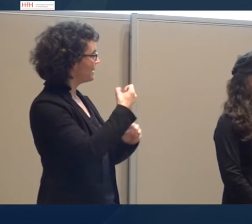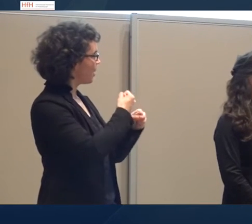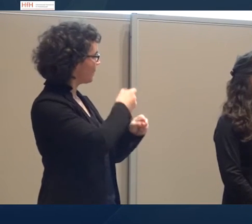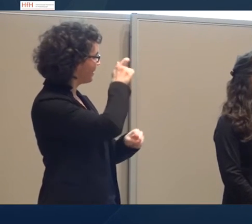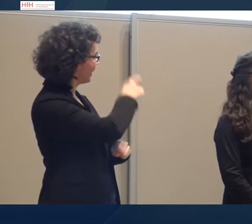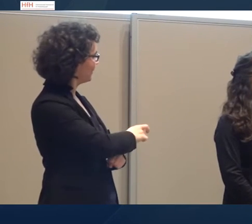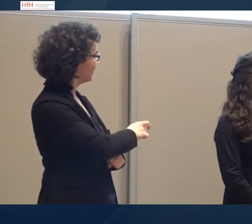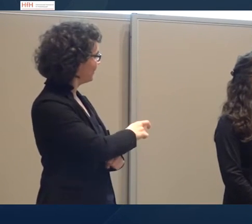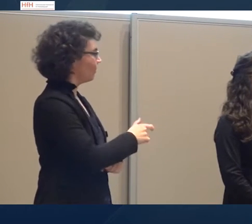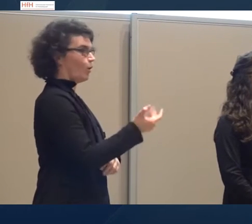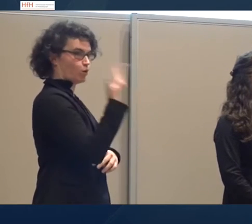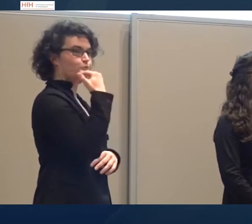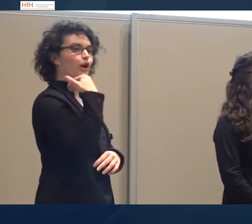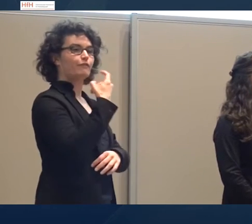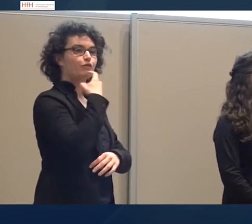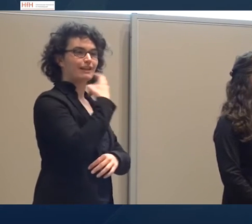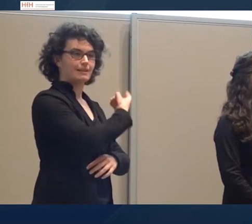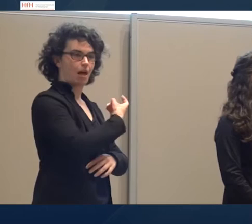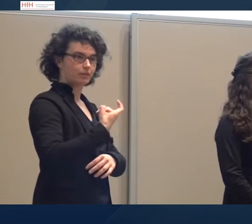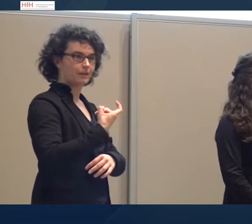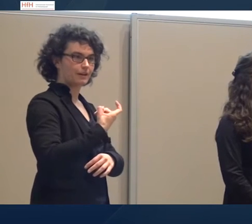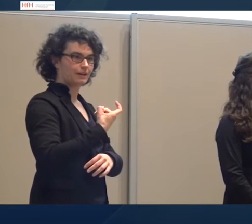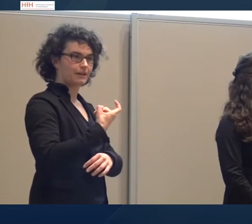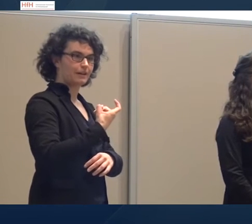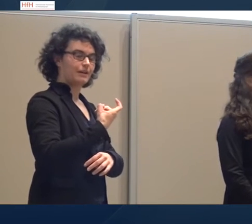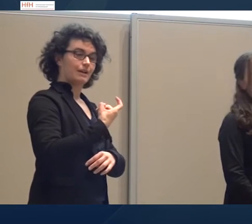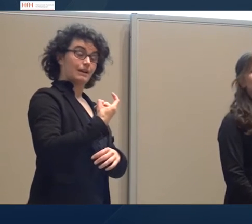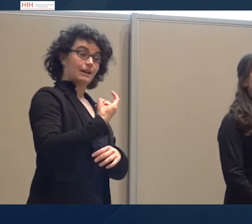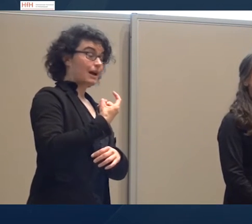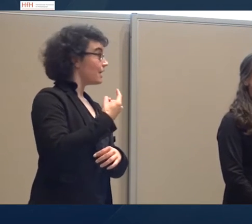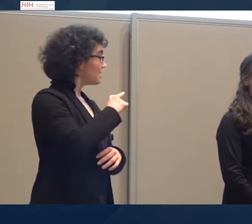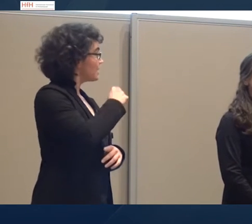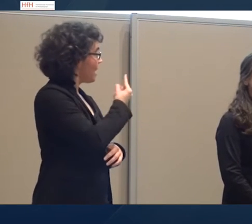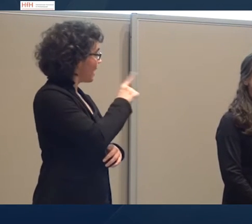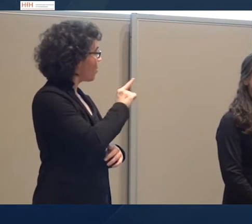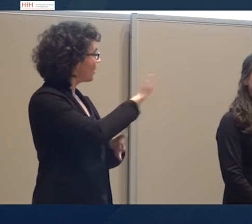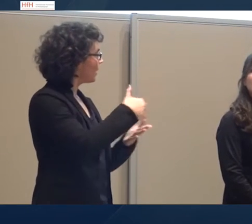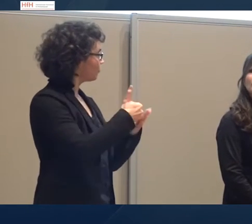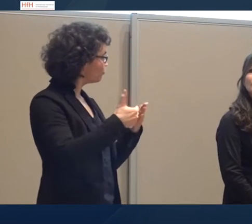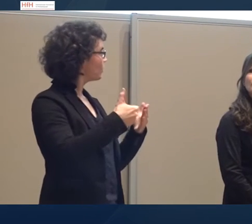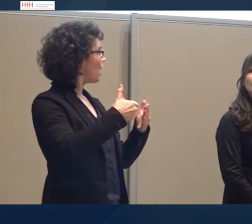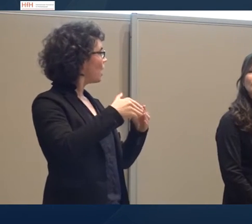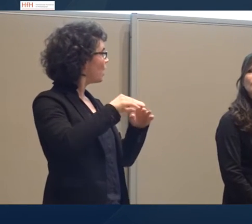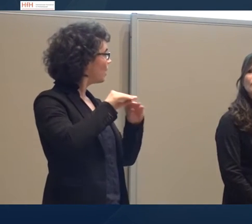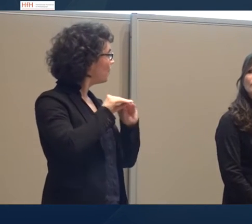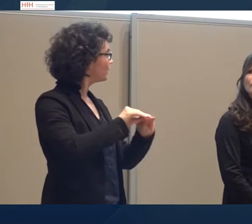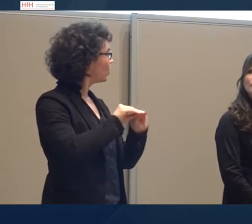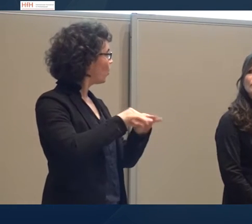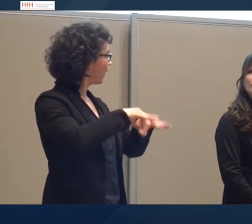ursprünglich aus Finnland, auch Wernsprachpädagogin und arbeitet mit 40%